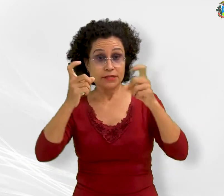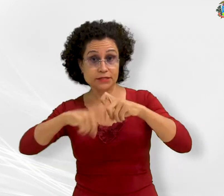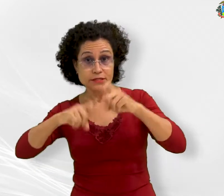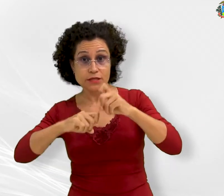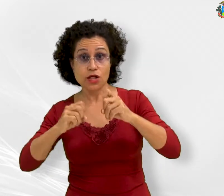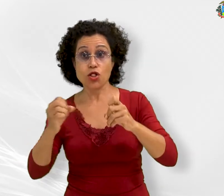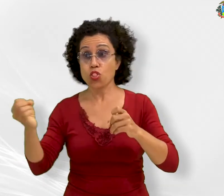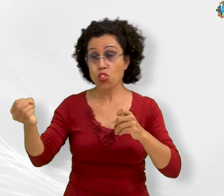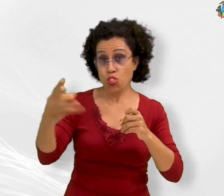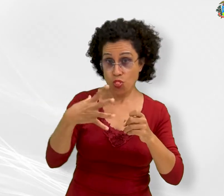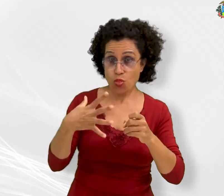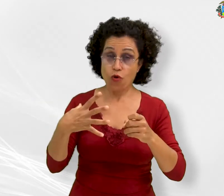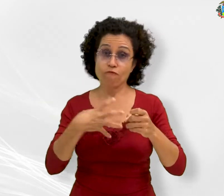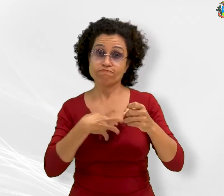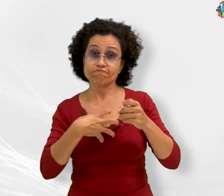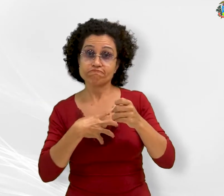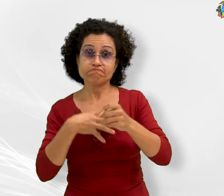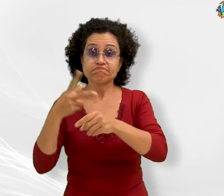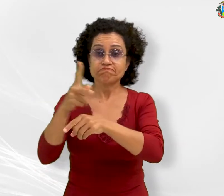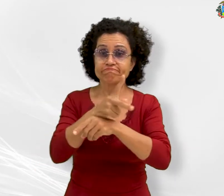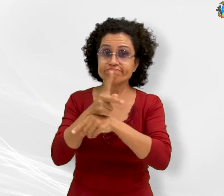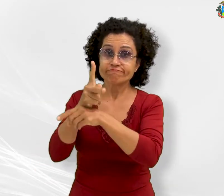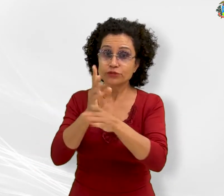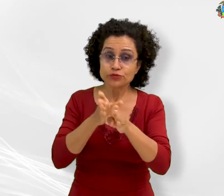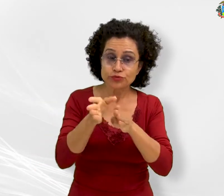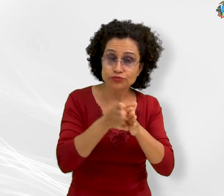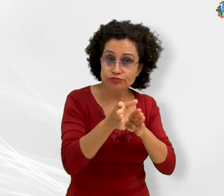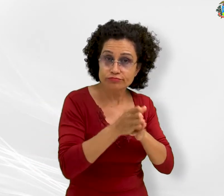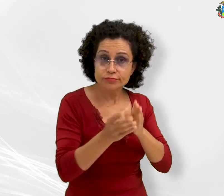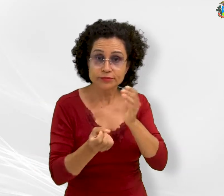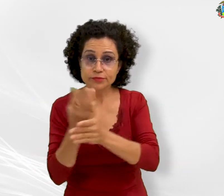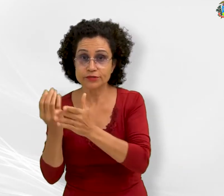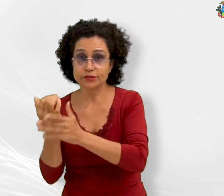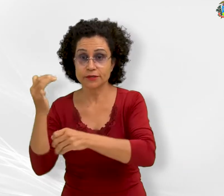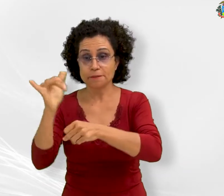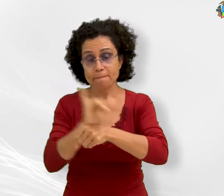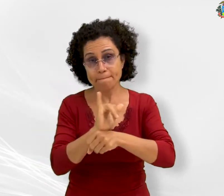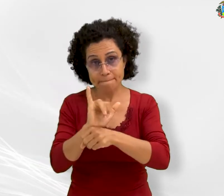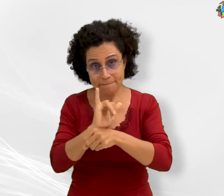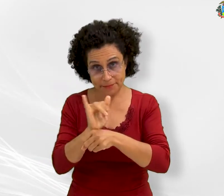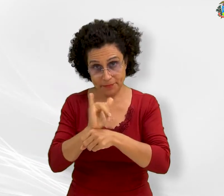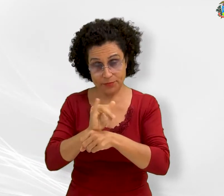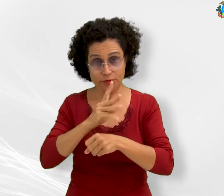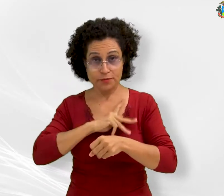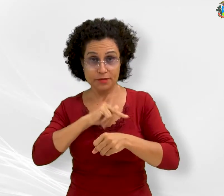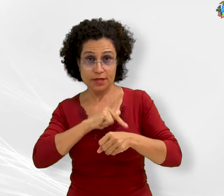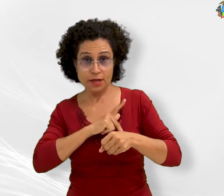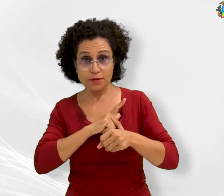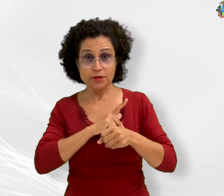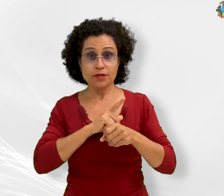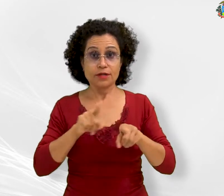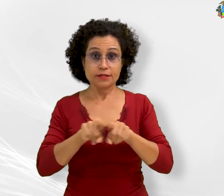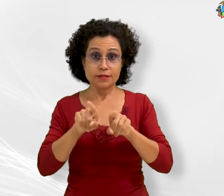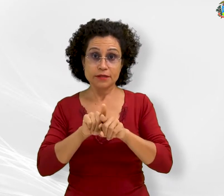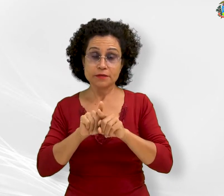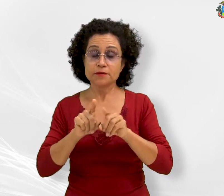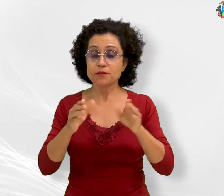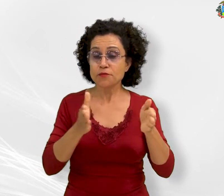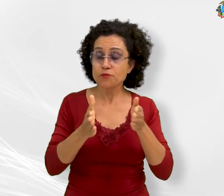formato nos últimos dois anos com a produção de vídeos orientativos disponíveis no canal do Ministério Público de Mato Grosso no YouTube em razão da